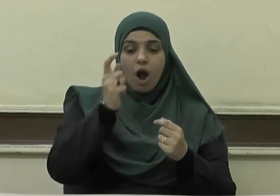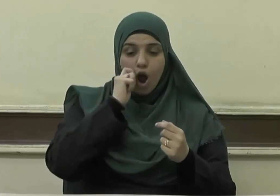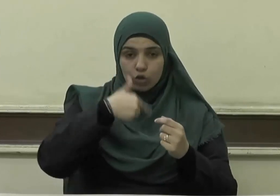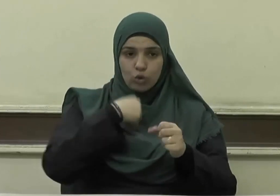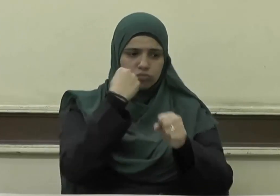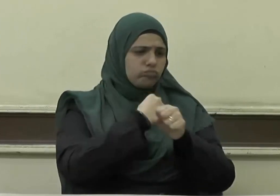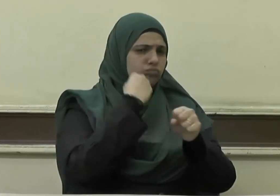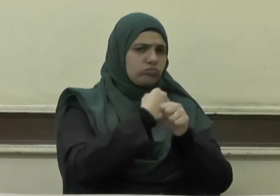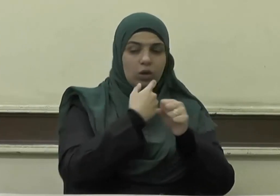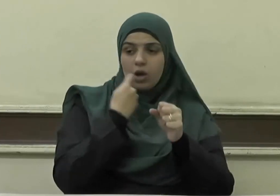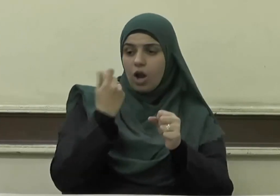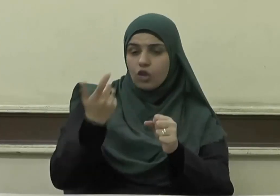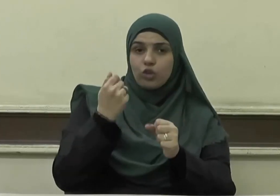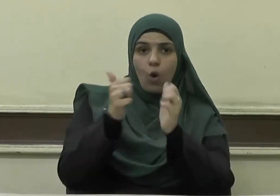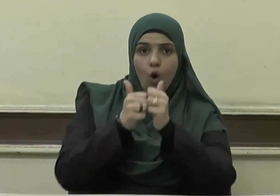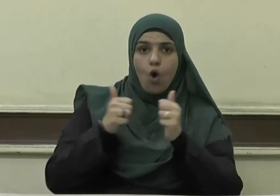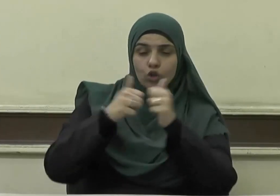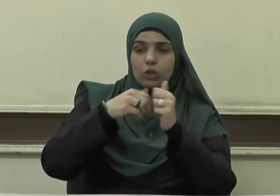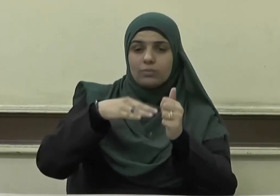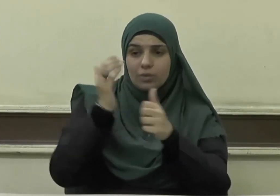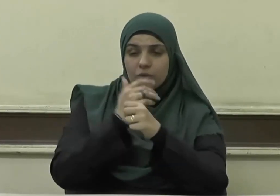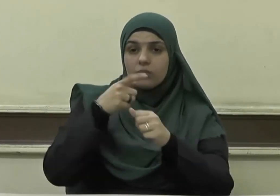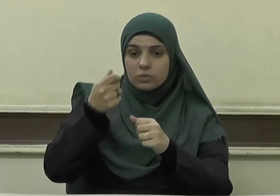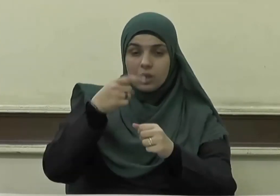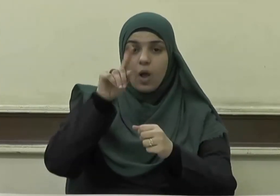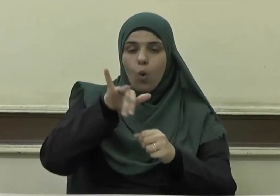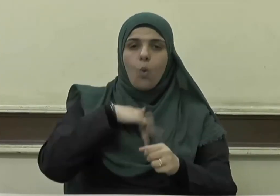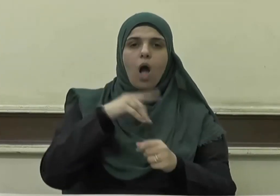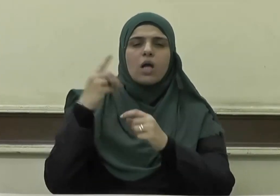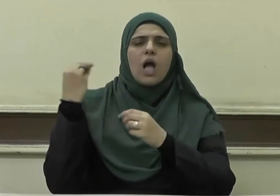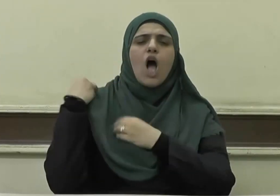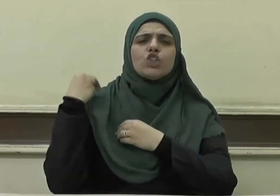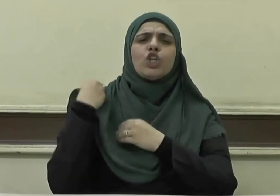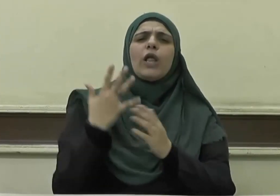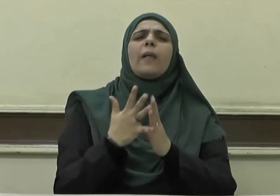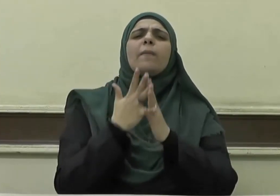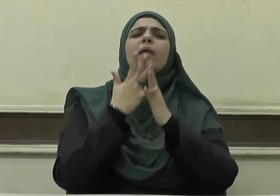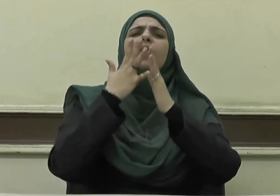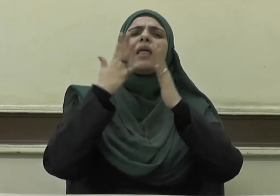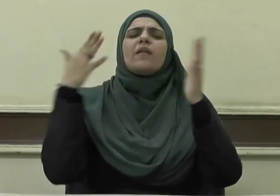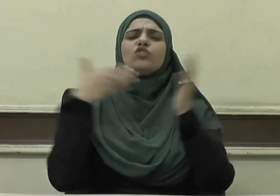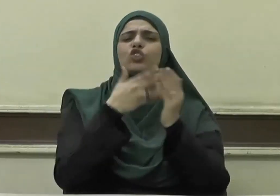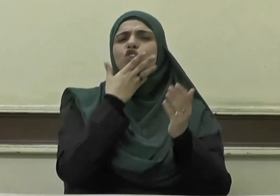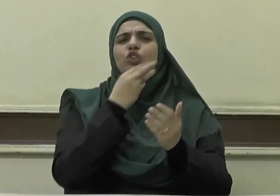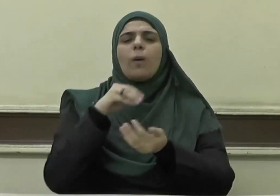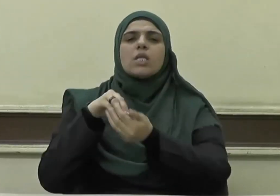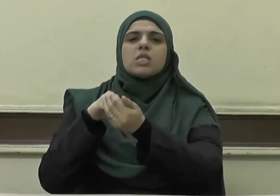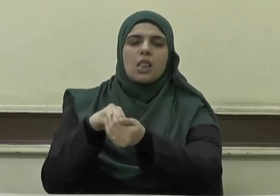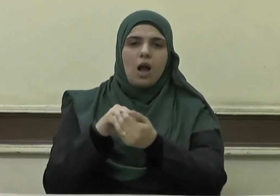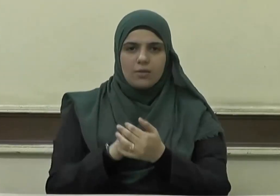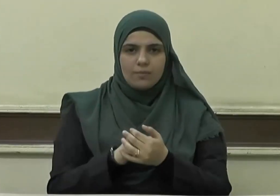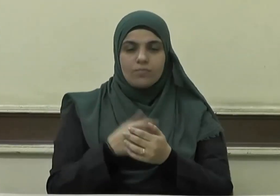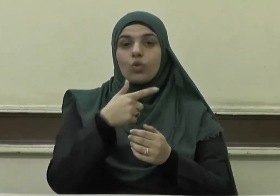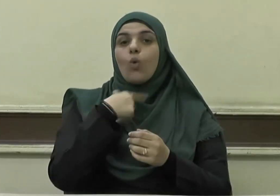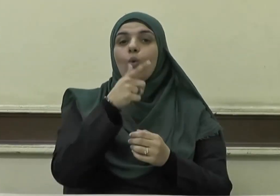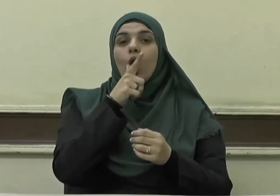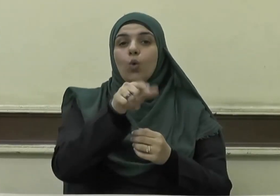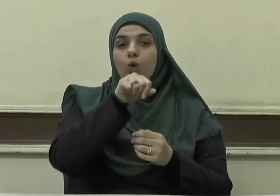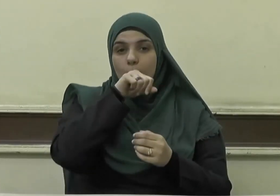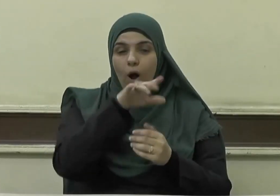نفقة يحتسبها فهي له صدقة ويقول صلى الله عليه